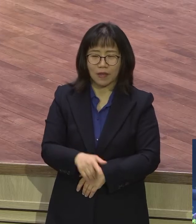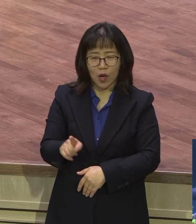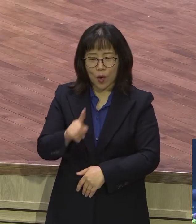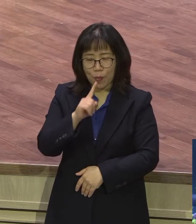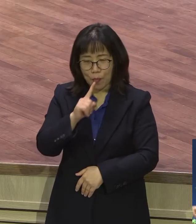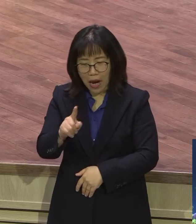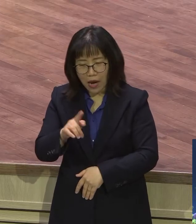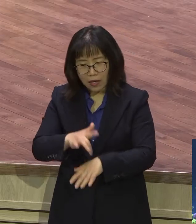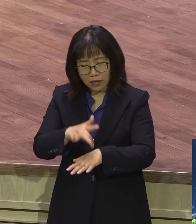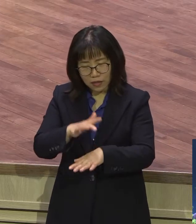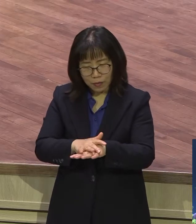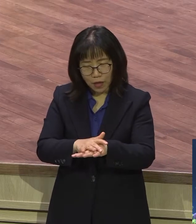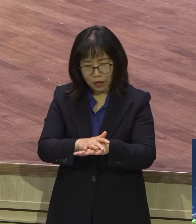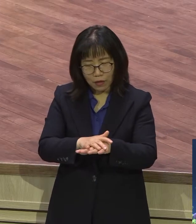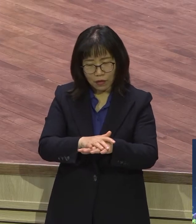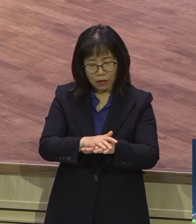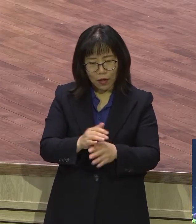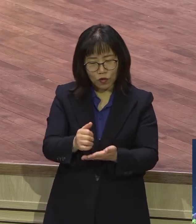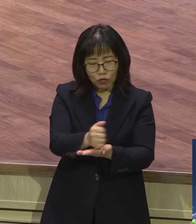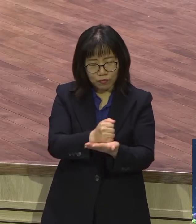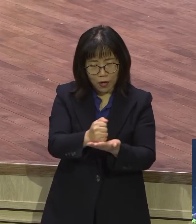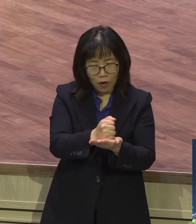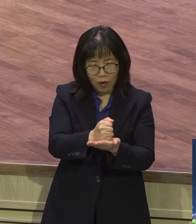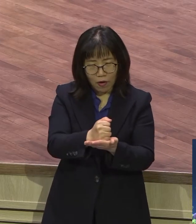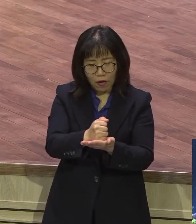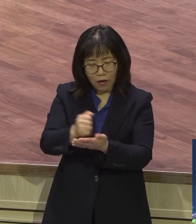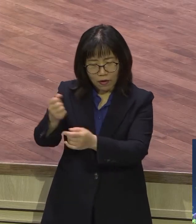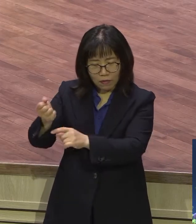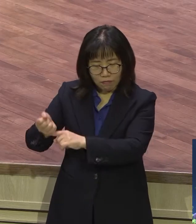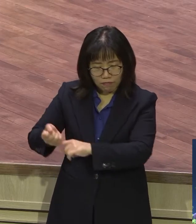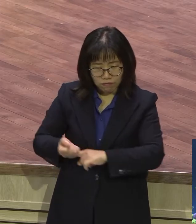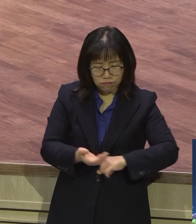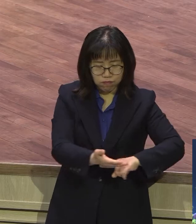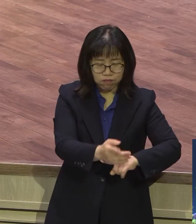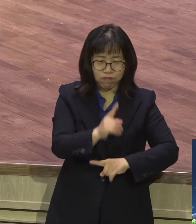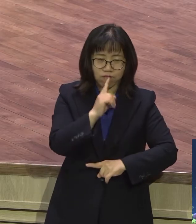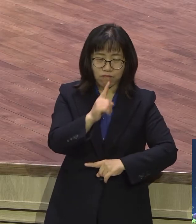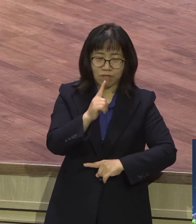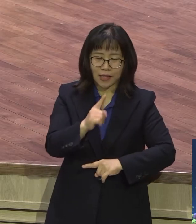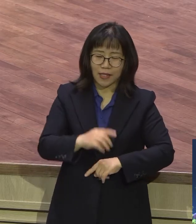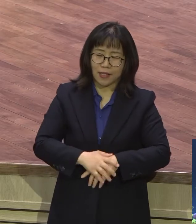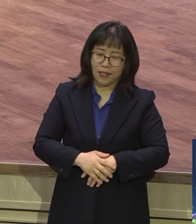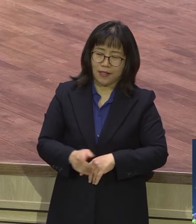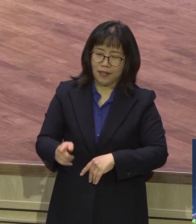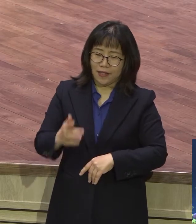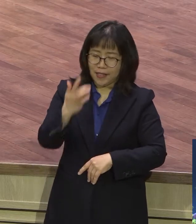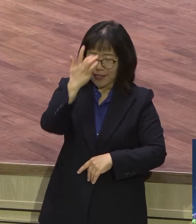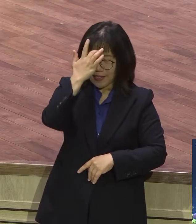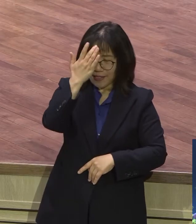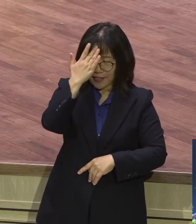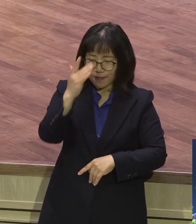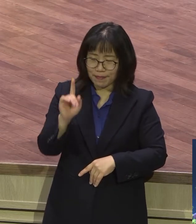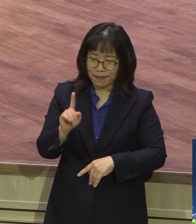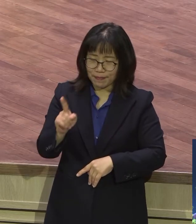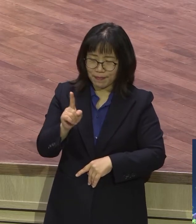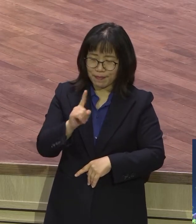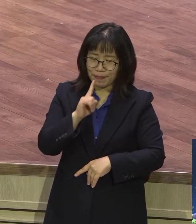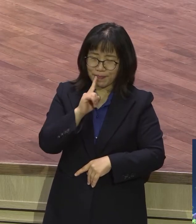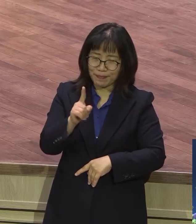운명이 된다. 그거 뭐 뻔한 소리인데 그렇게 쫙 뻔한데 제일 그래도 가슴이 와닿더라니까 다른 하나도 안